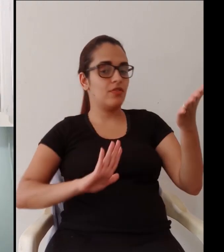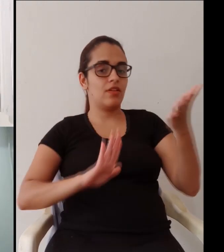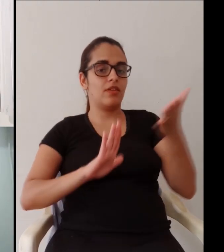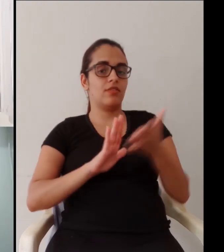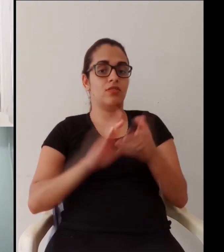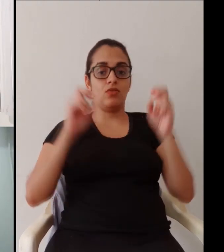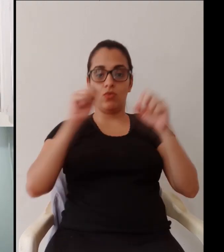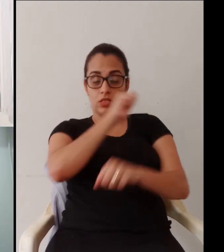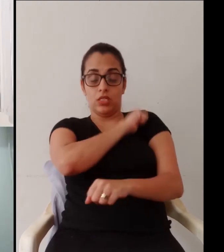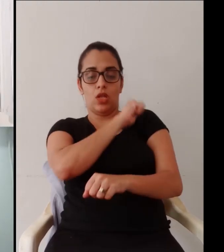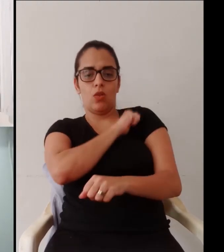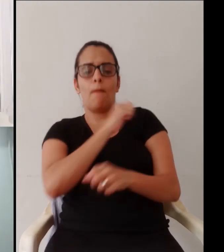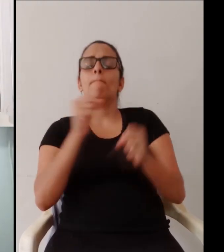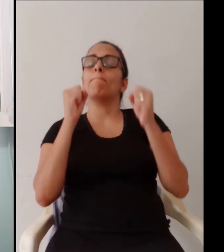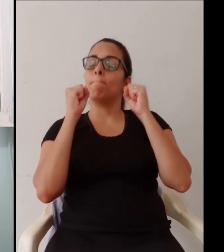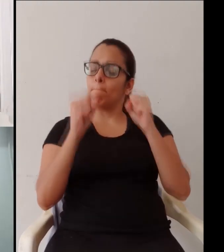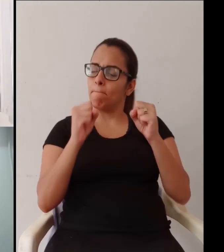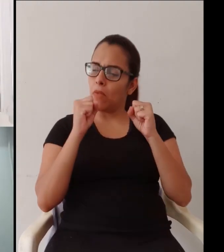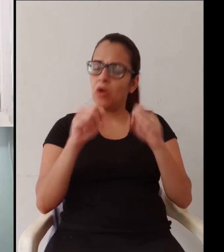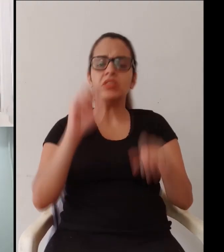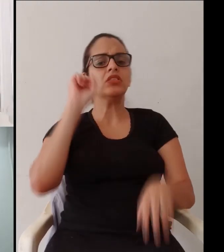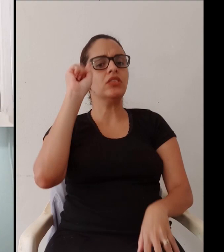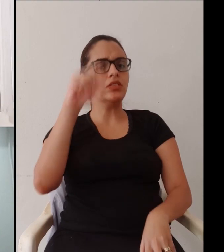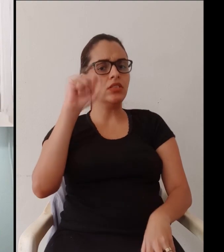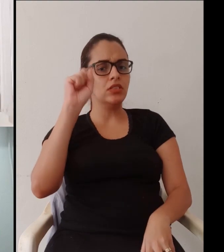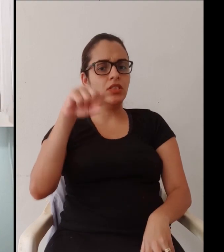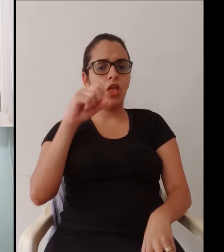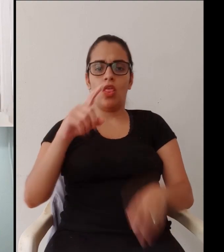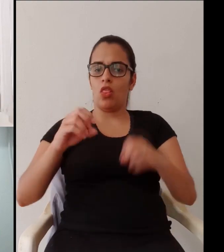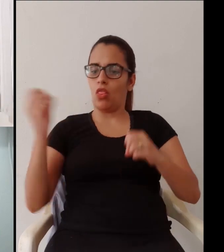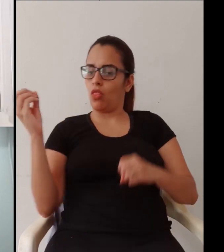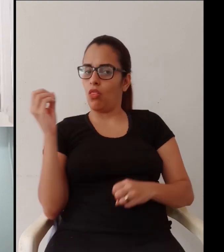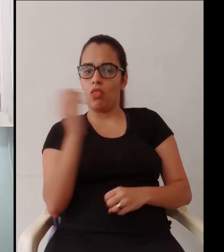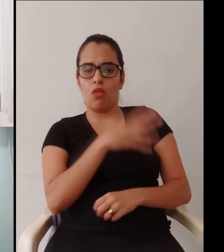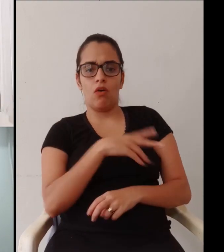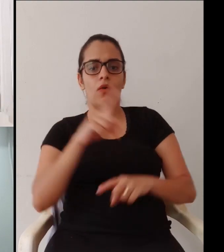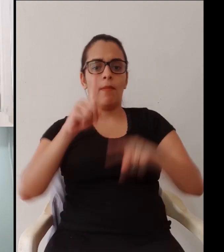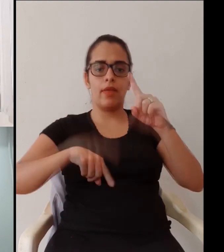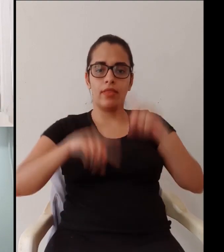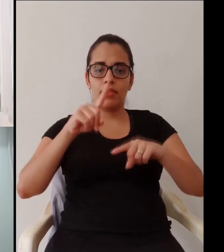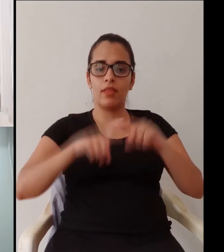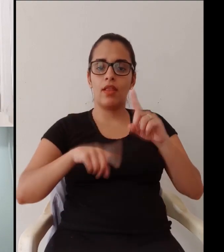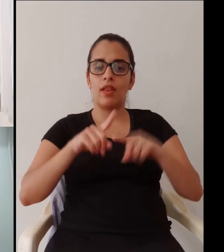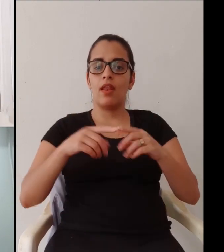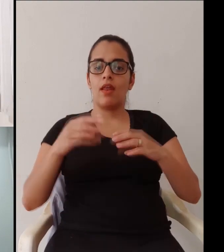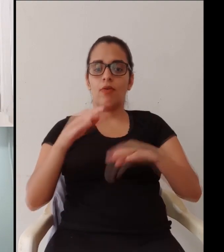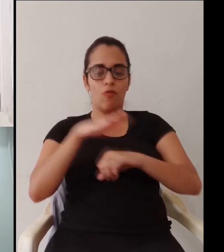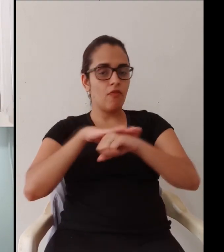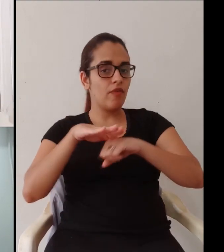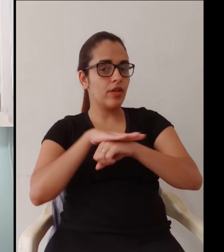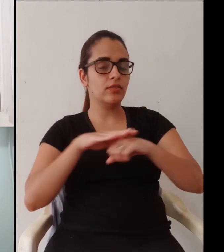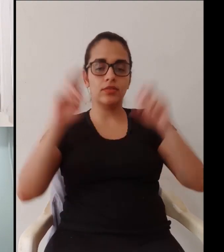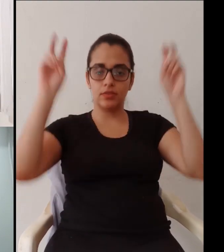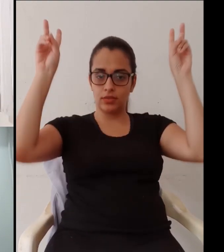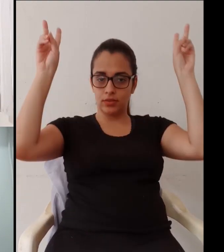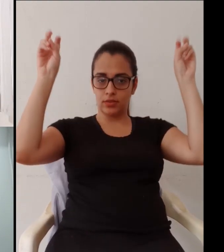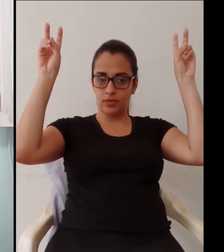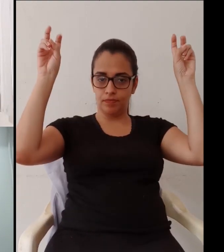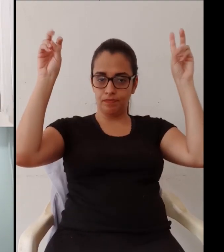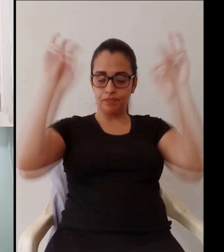todos os assuntos possíveis e que conseguem incrementar qualquer assunto que a gente propõe para eles então os alunos também podem propor